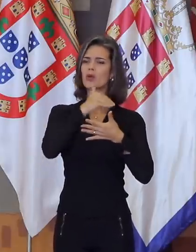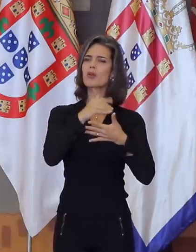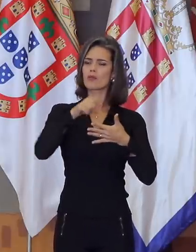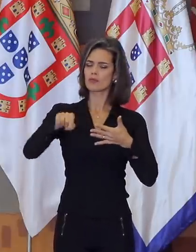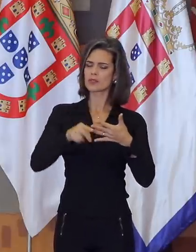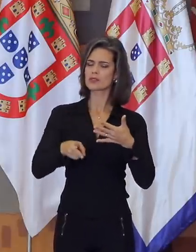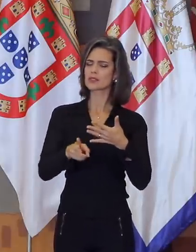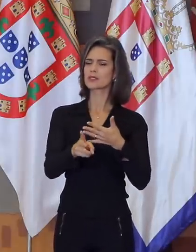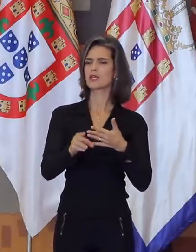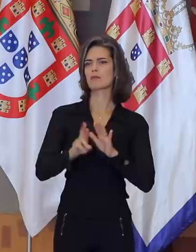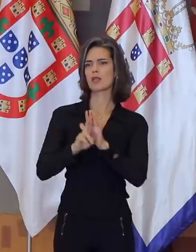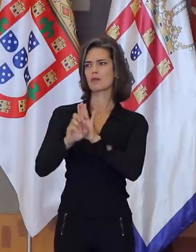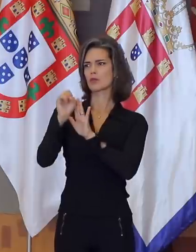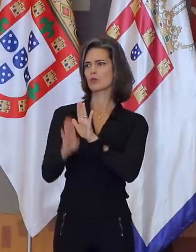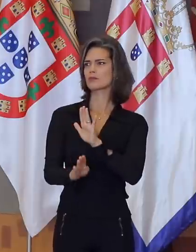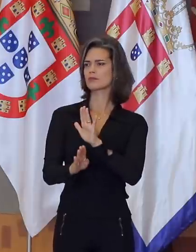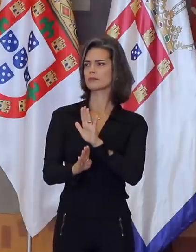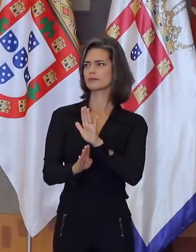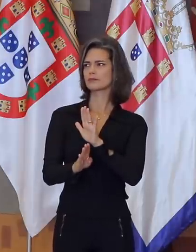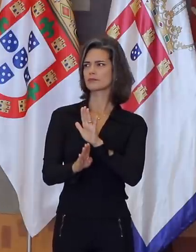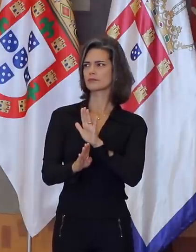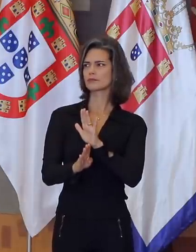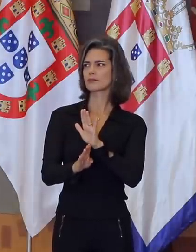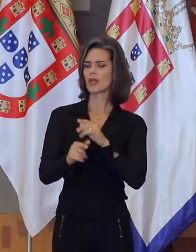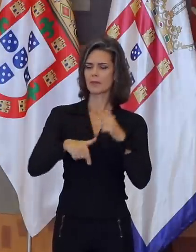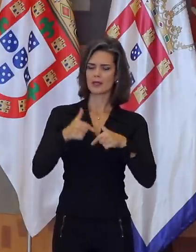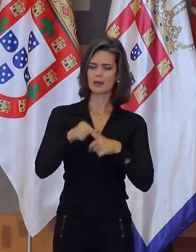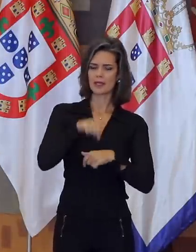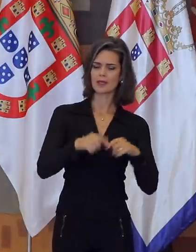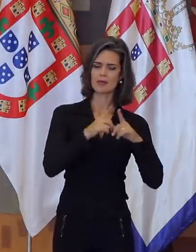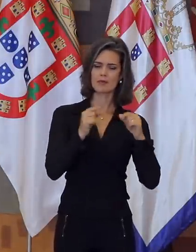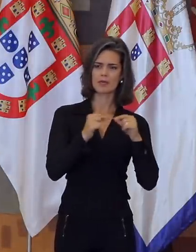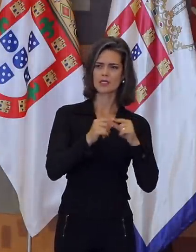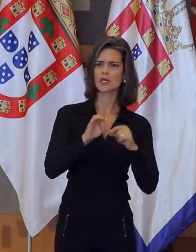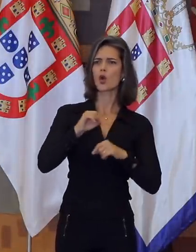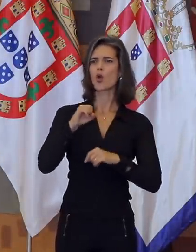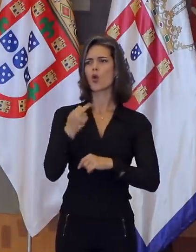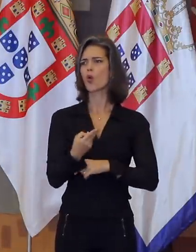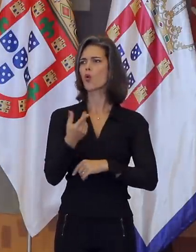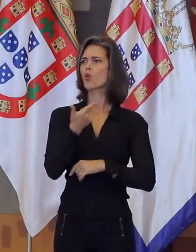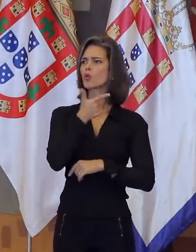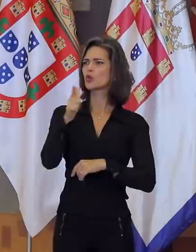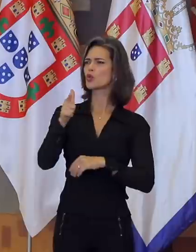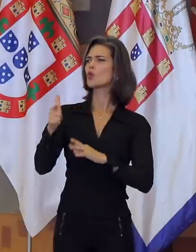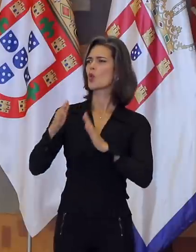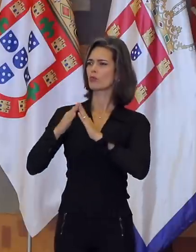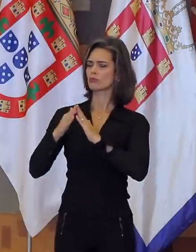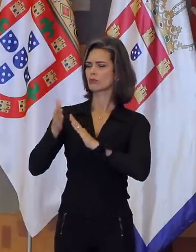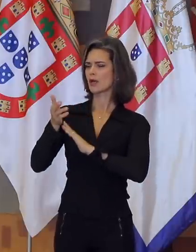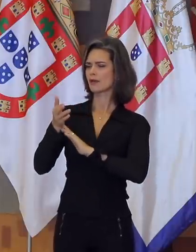serão sempre diplomatas. Ao atuarem no Itamaraty, em Brasília, ou em qualquer de nossas embaixadas,